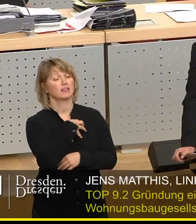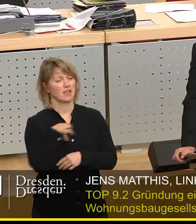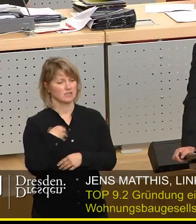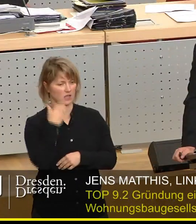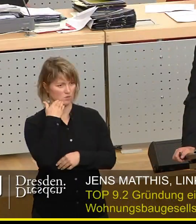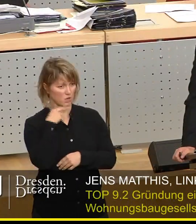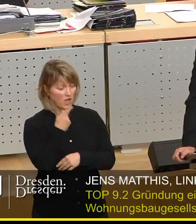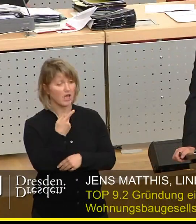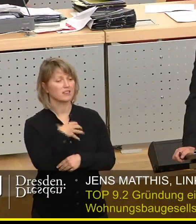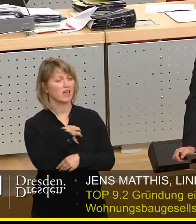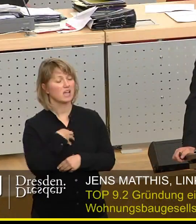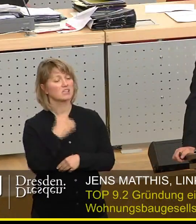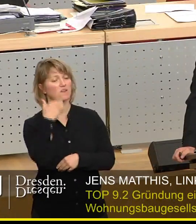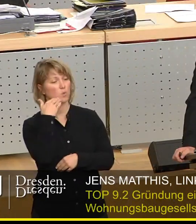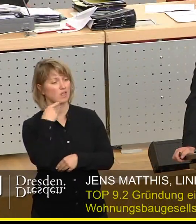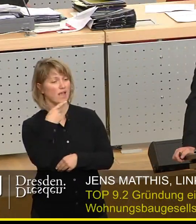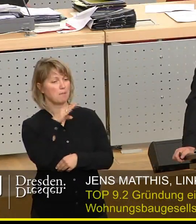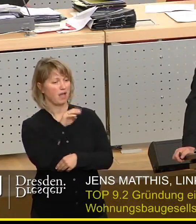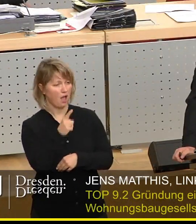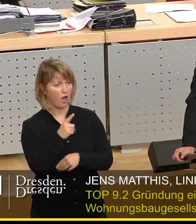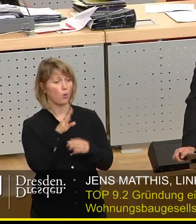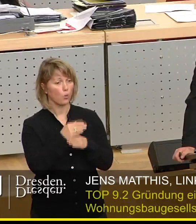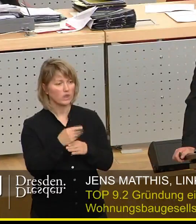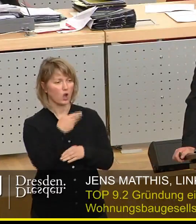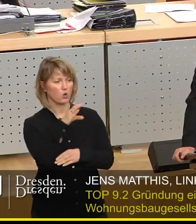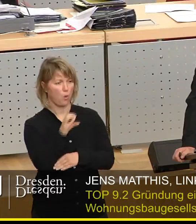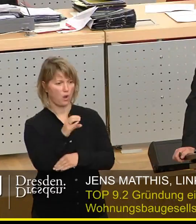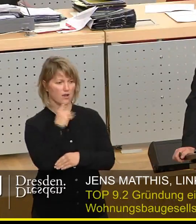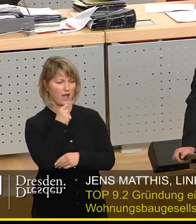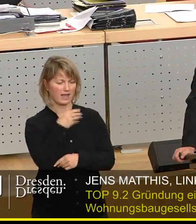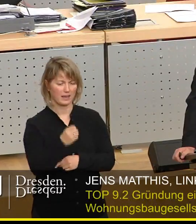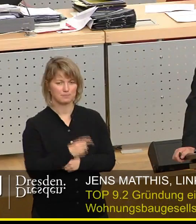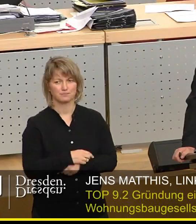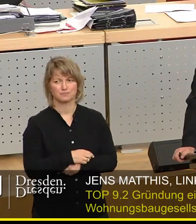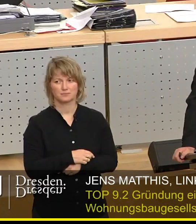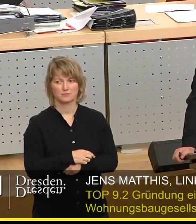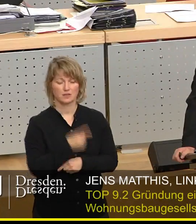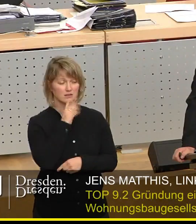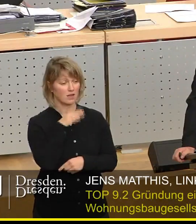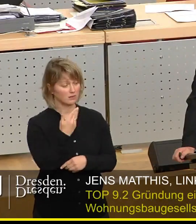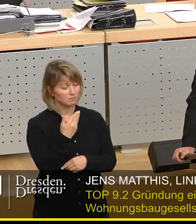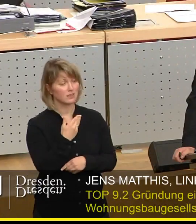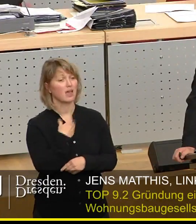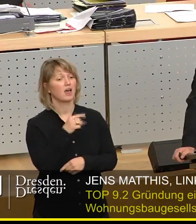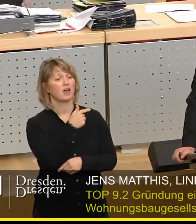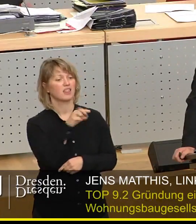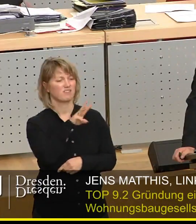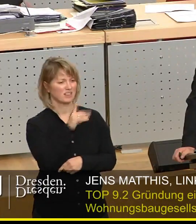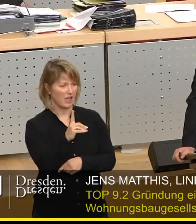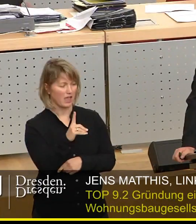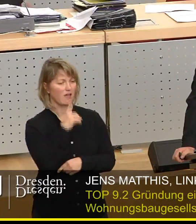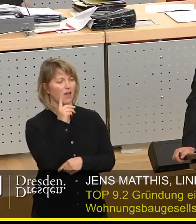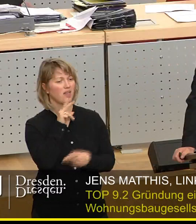Wohnen, GmbH und Kogag funktionieren. Die TWD, Trevac und